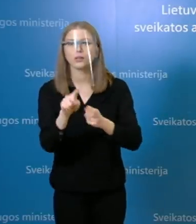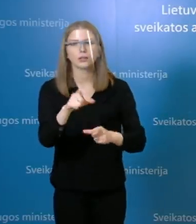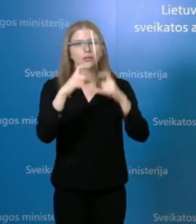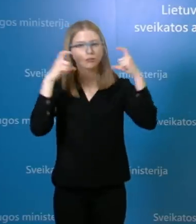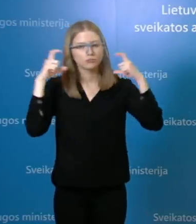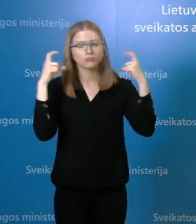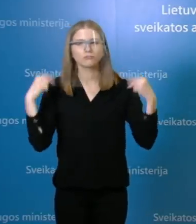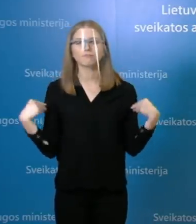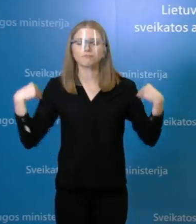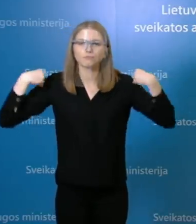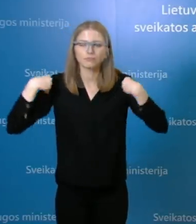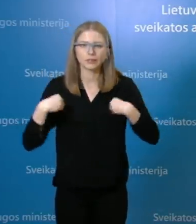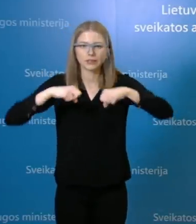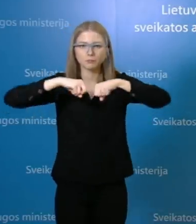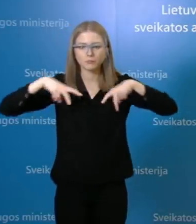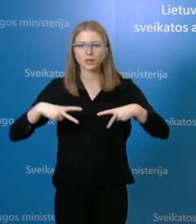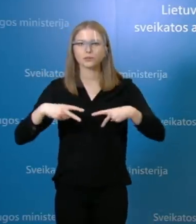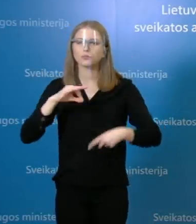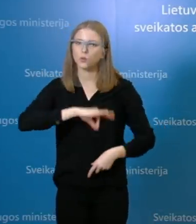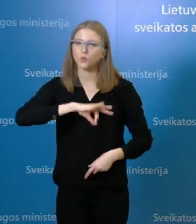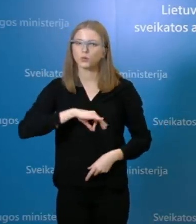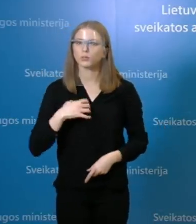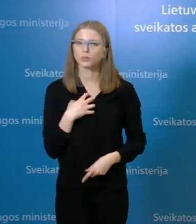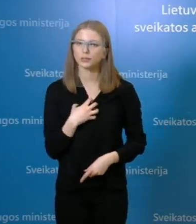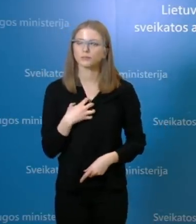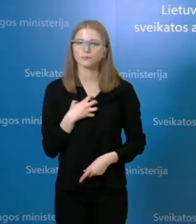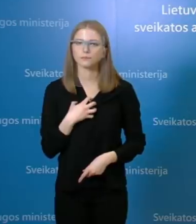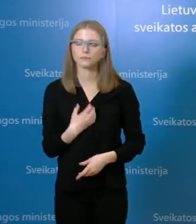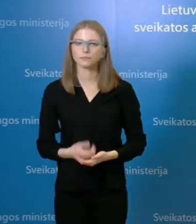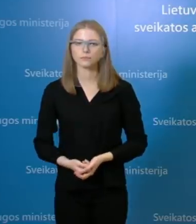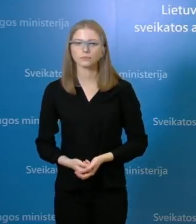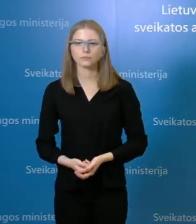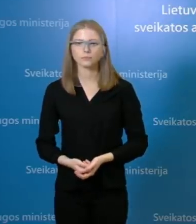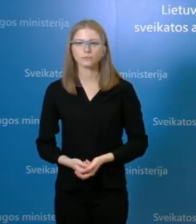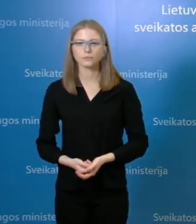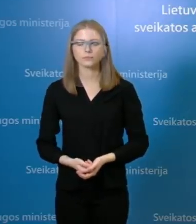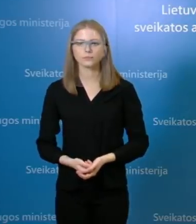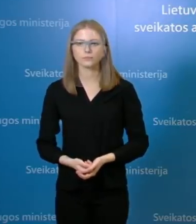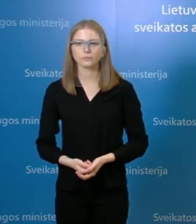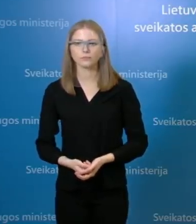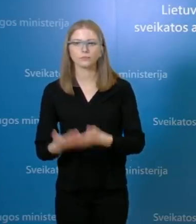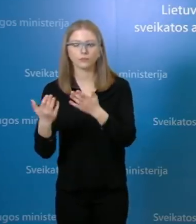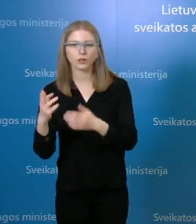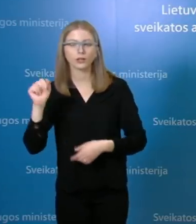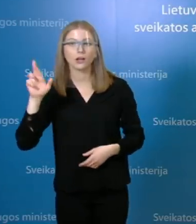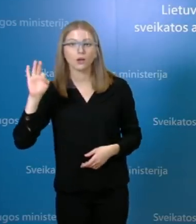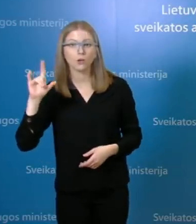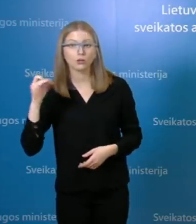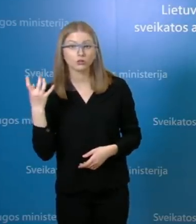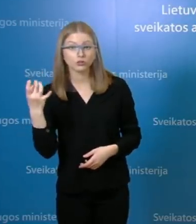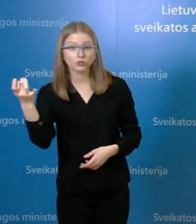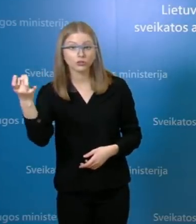reikšmingas ir galbūt ir lemtingai reikšmingas šiuo atveju. Karolė, jūsų klausimai dar?